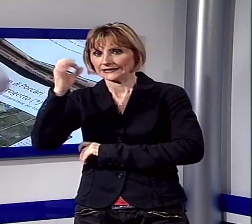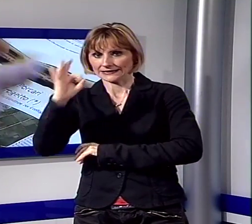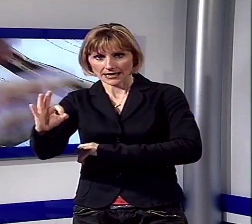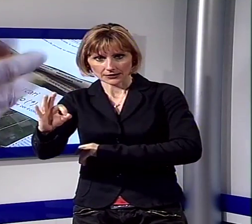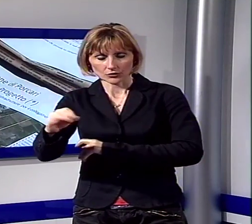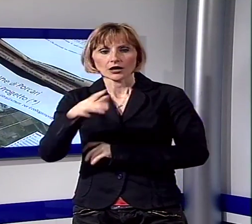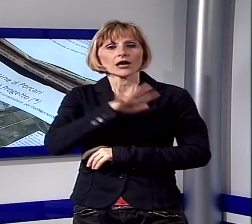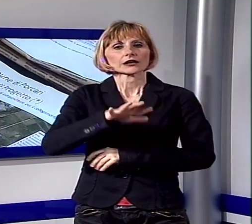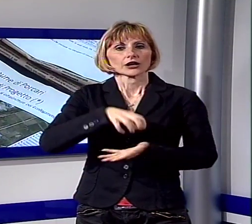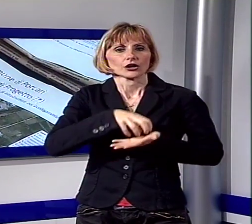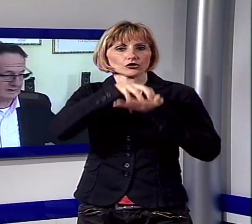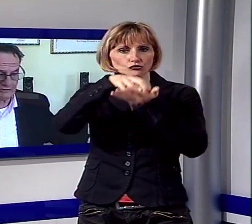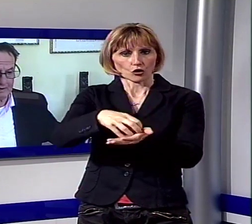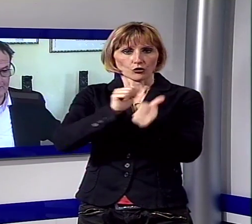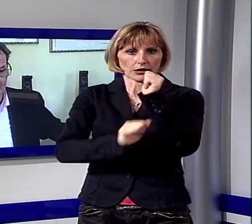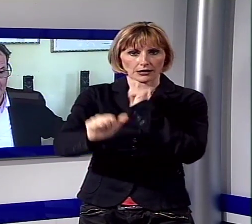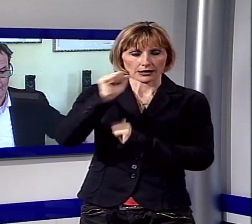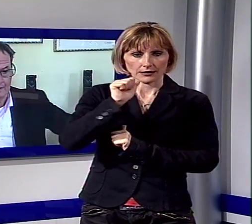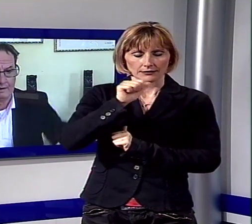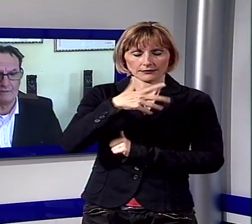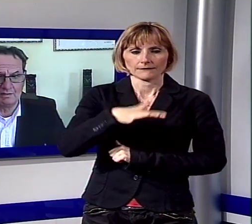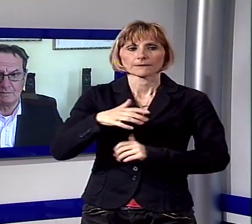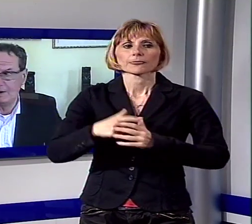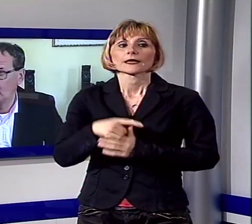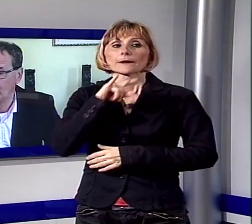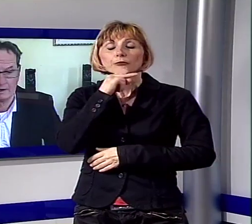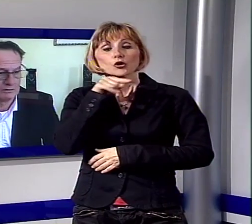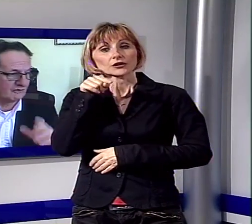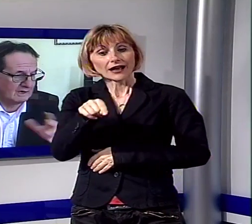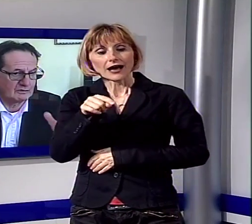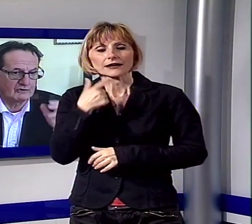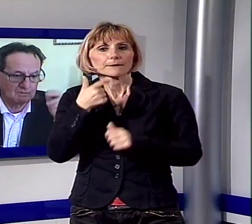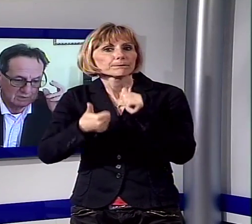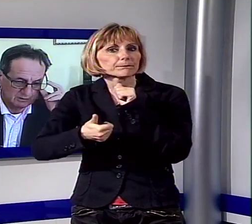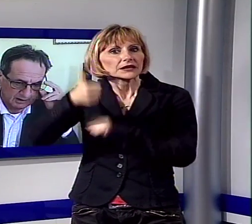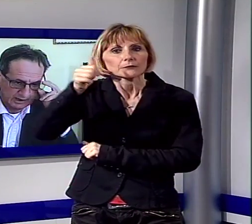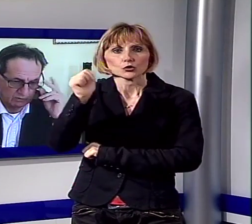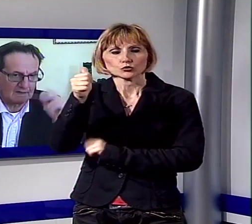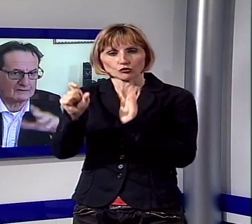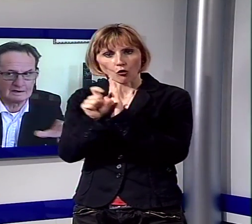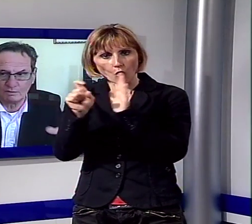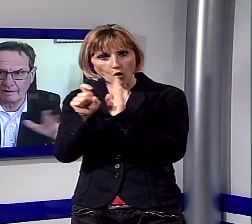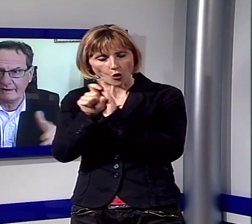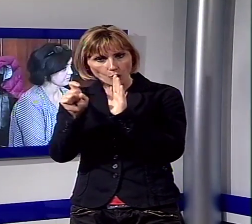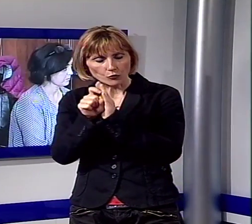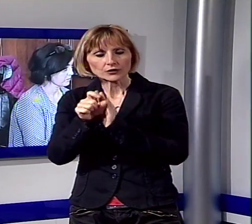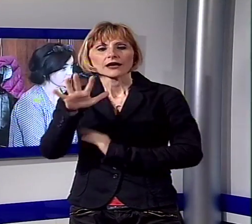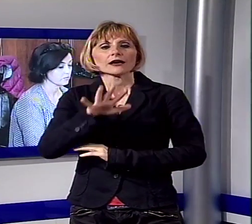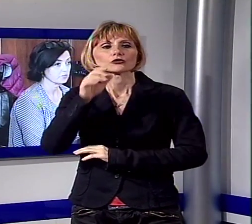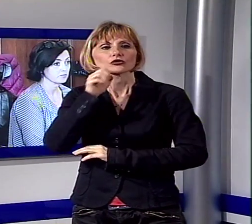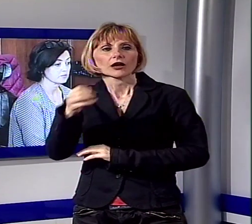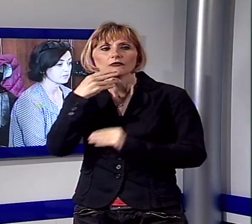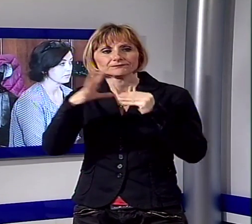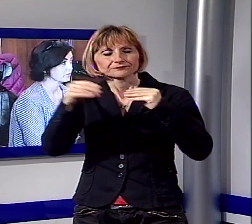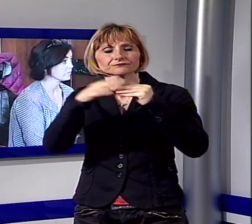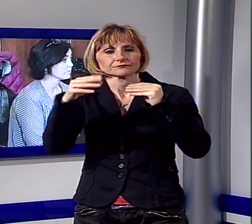finanziamenti. Porcari, ha spiegato il sindaco, è uno dei primi 11 comuni toscani in cui la regione ha deciso di effettuare i